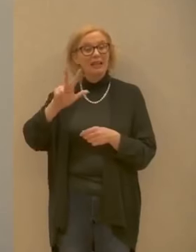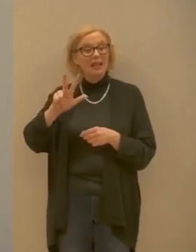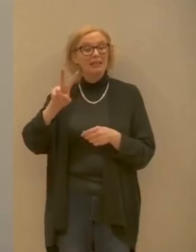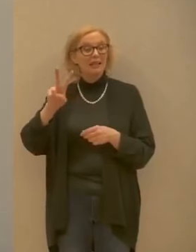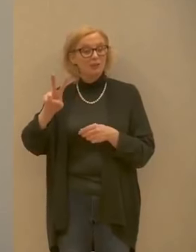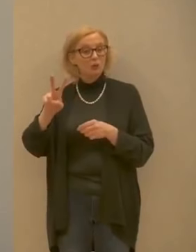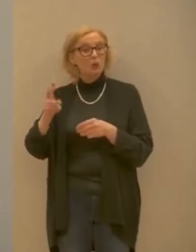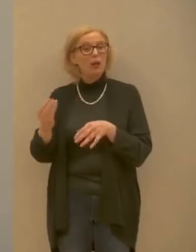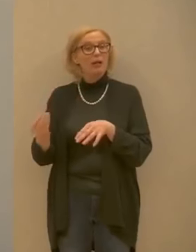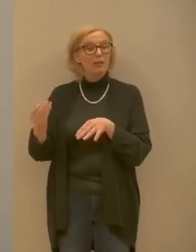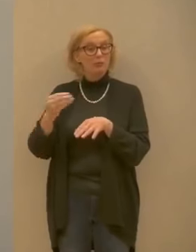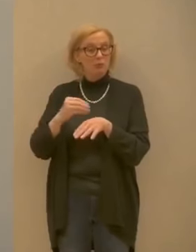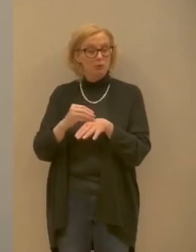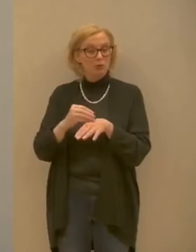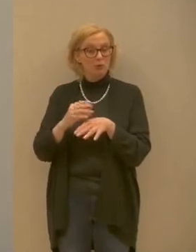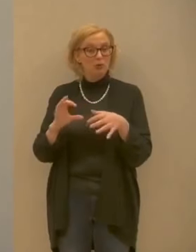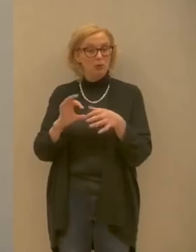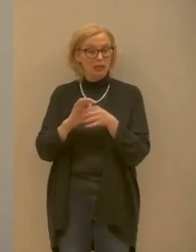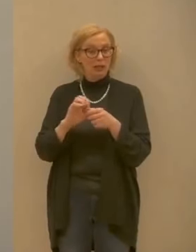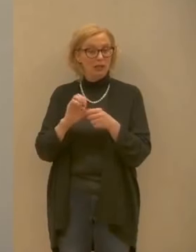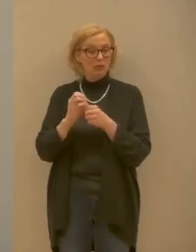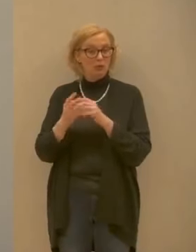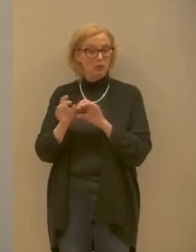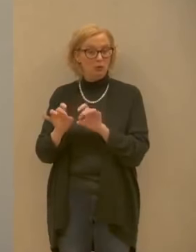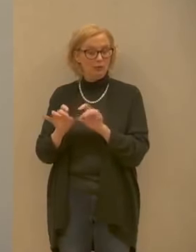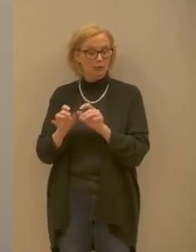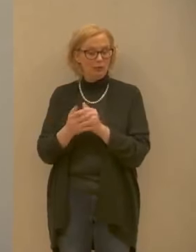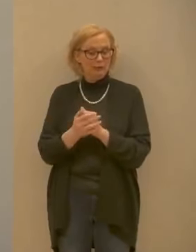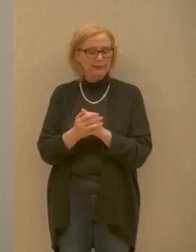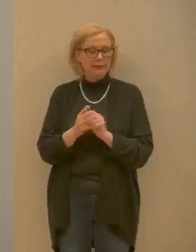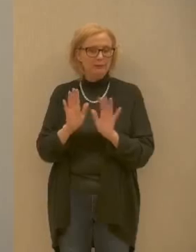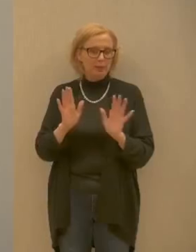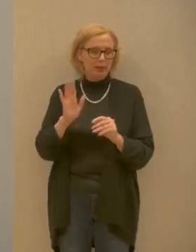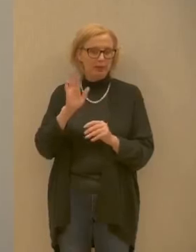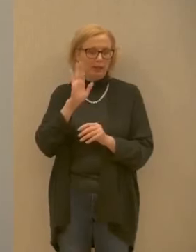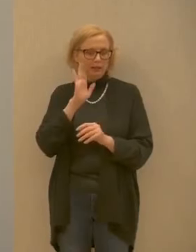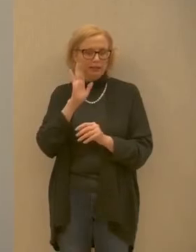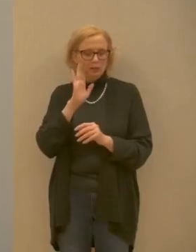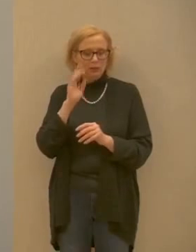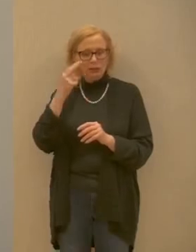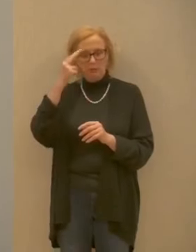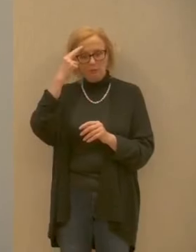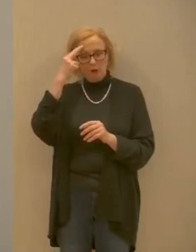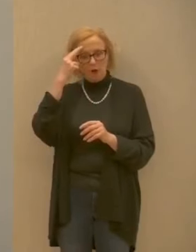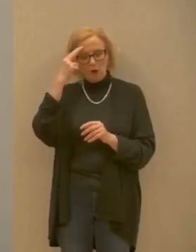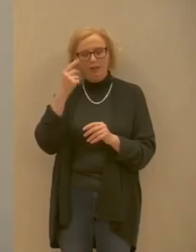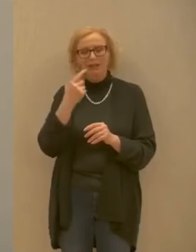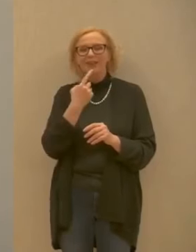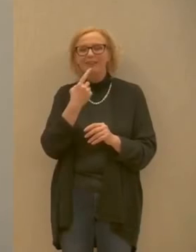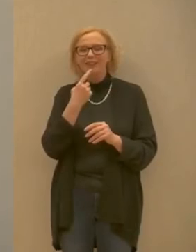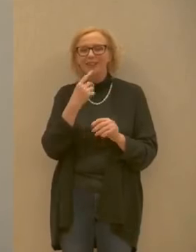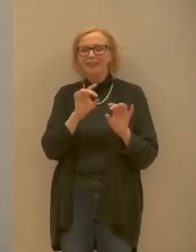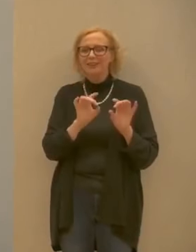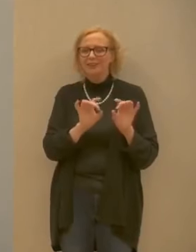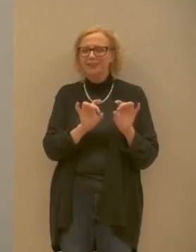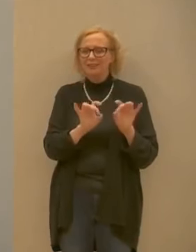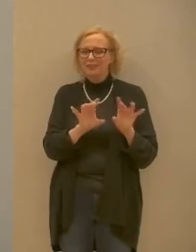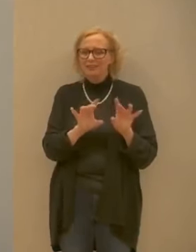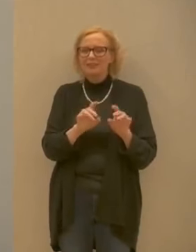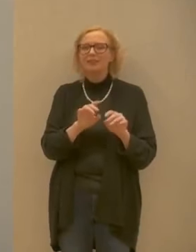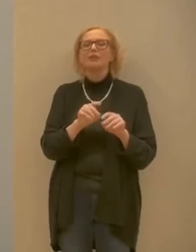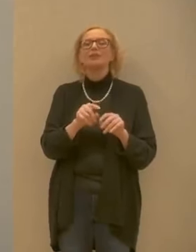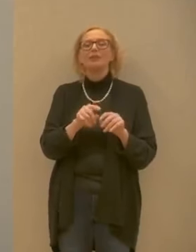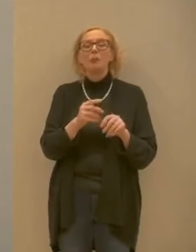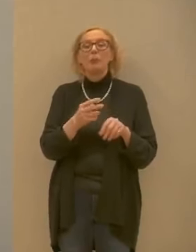covid fermo restando che la maggior parte dei nostri malati positivi e quelli anche lievemente